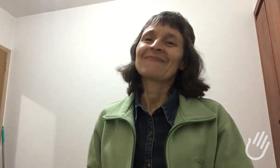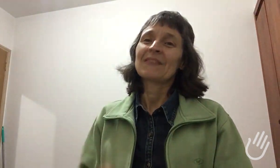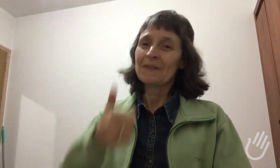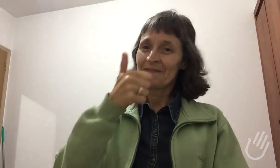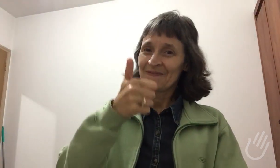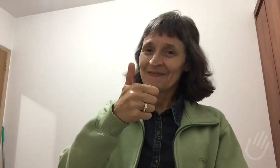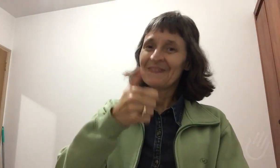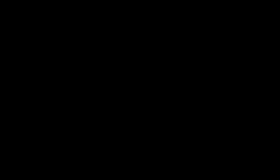fluentemente. E aí